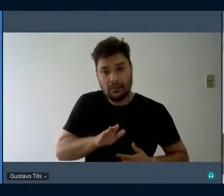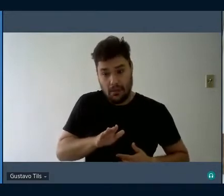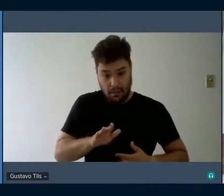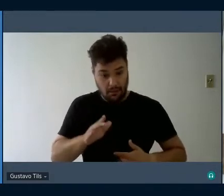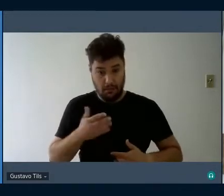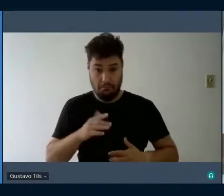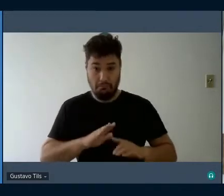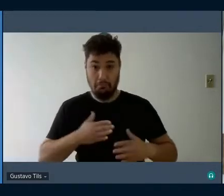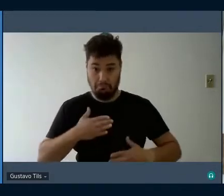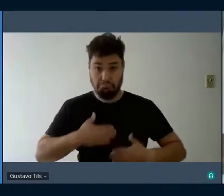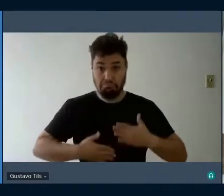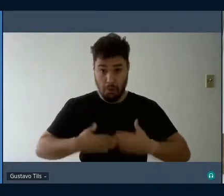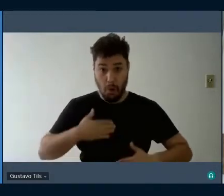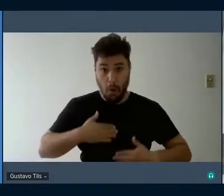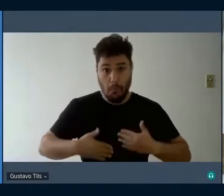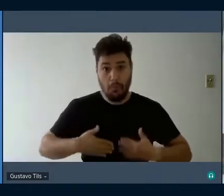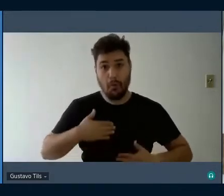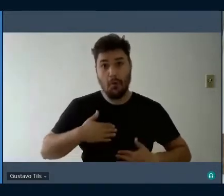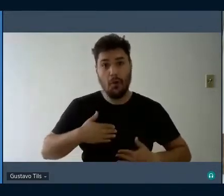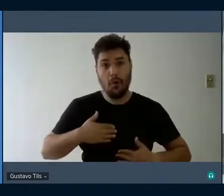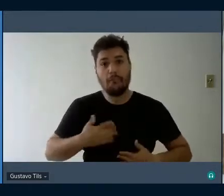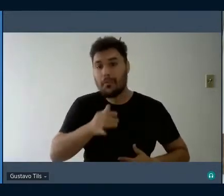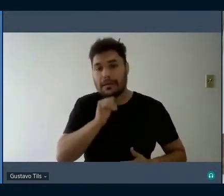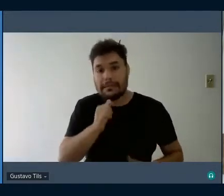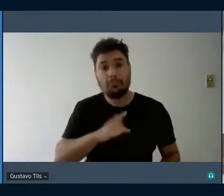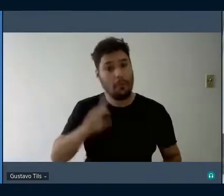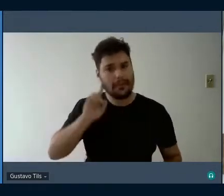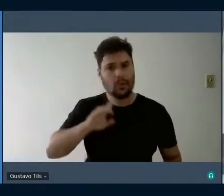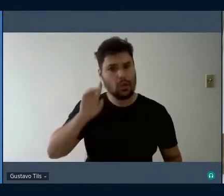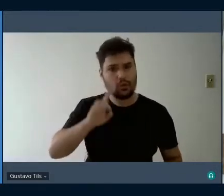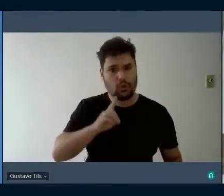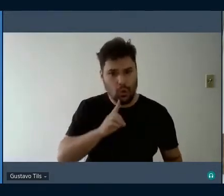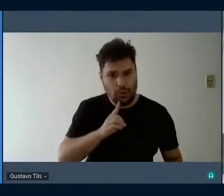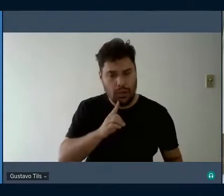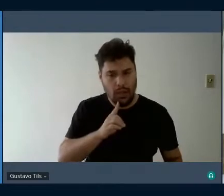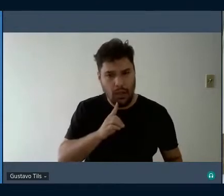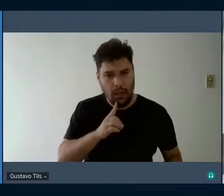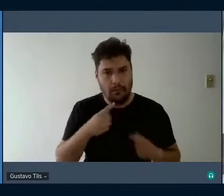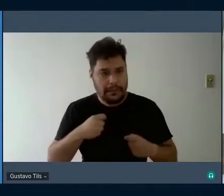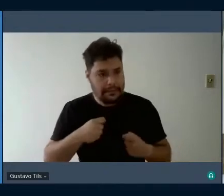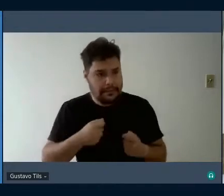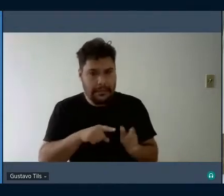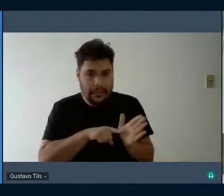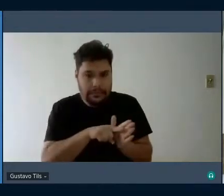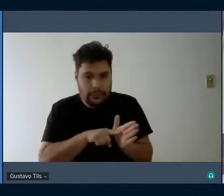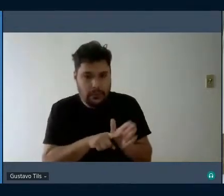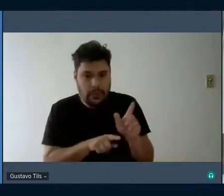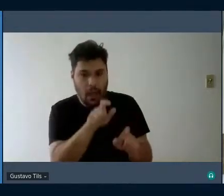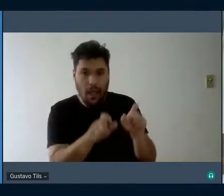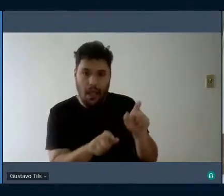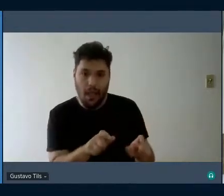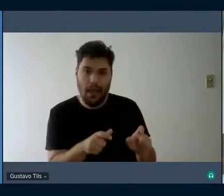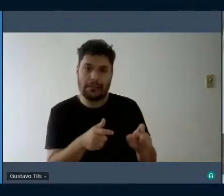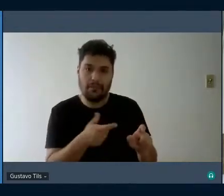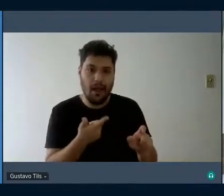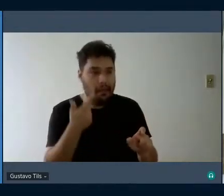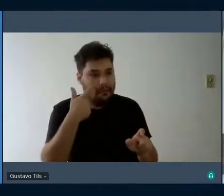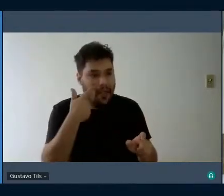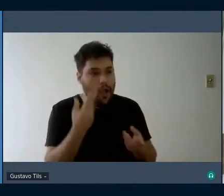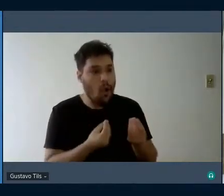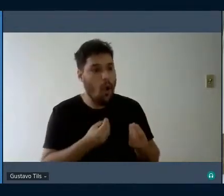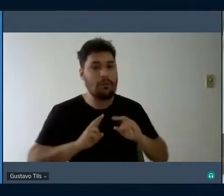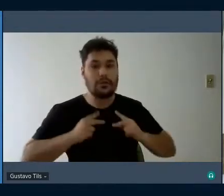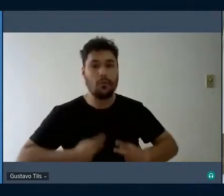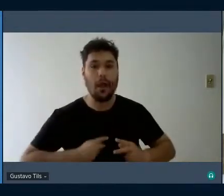é também possibilitar o entendimento sobre o desenvolvimento humano de uma forma geral e nisso